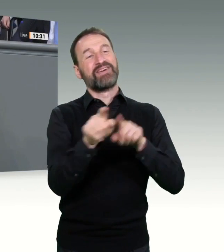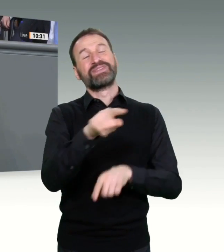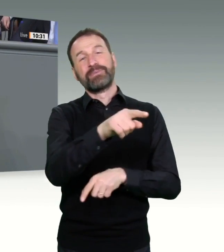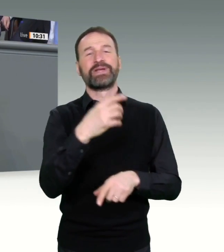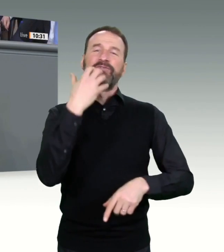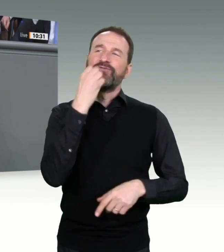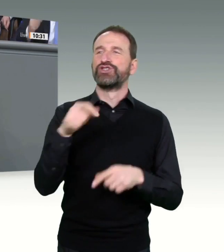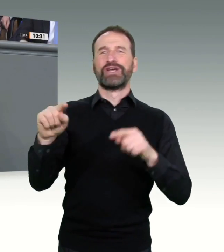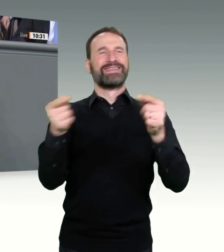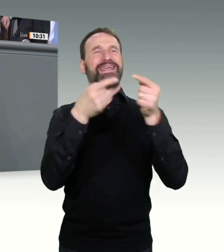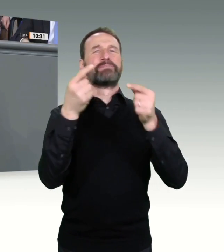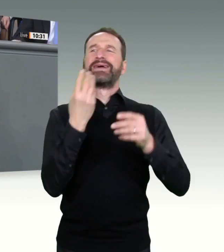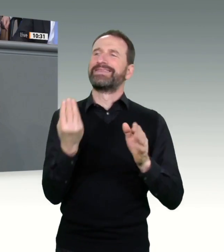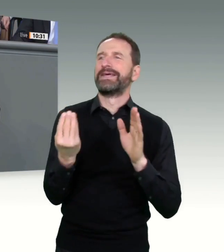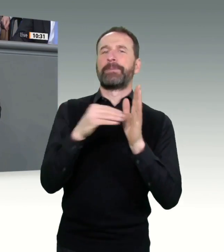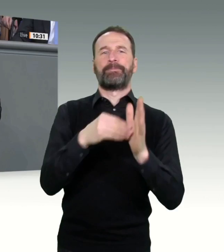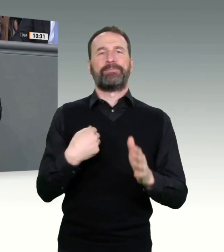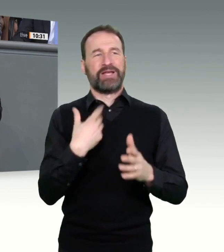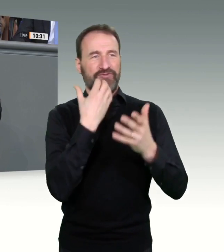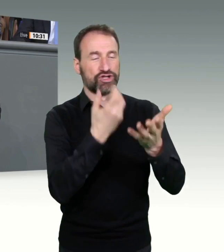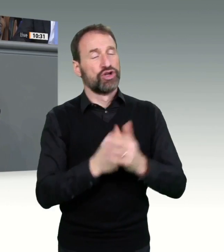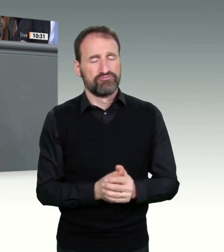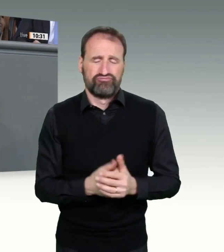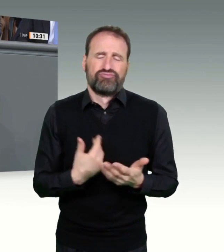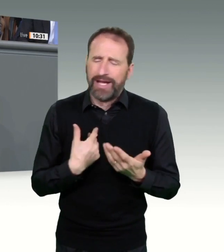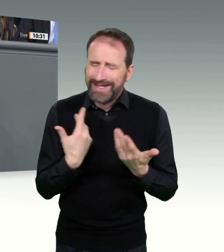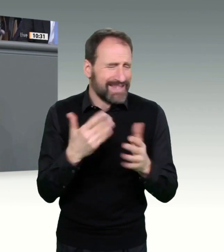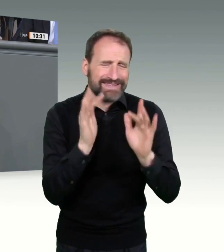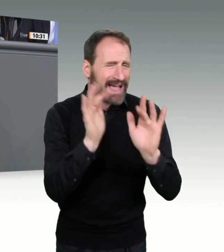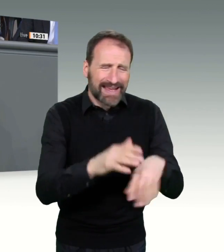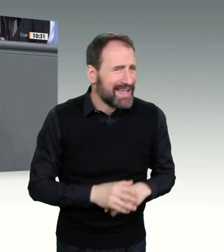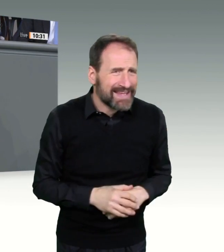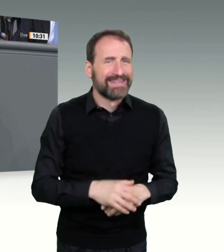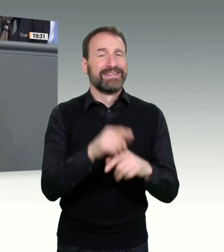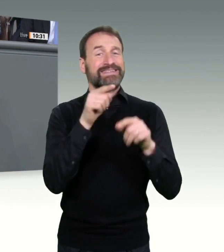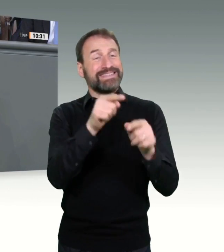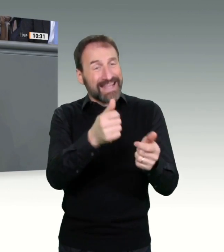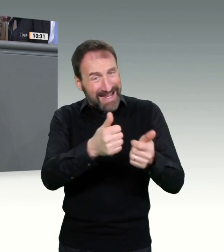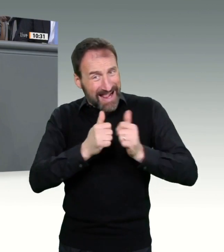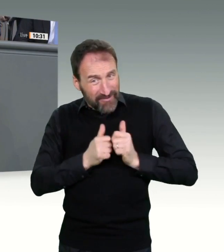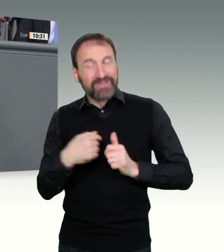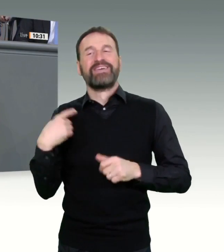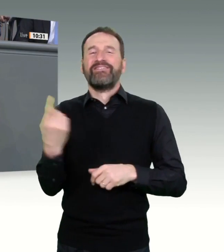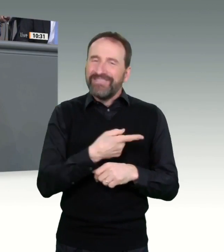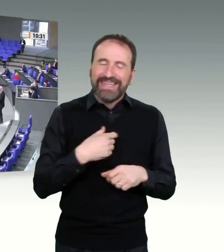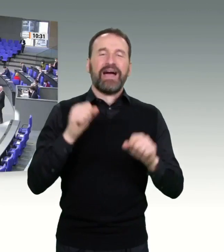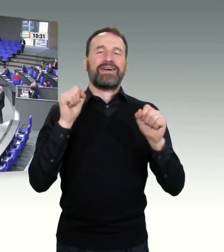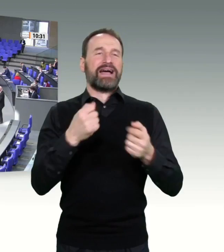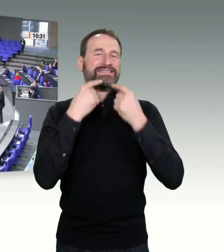die Gelegenheit gibt, zu sagen, wie es richtig ist. Da geht es um die Beschleunigung des Impfgeschehens. Da geht es um die